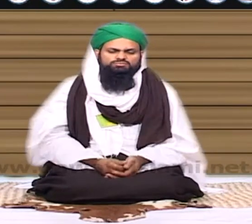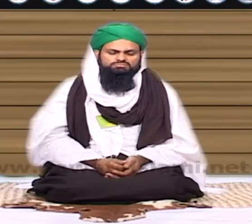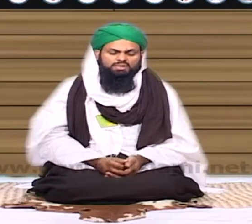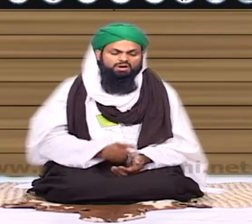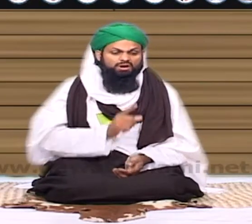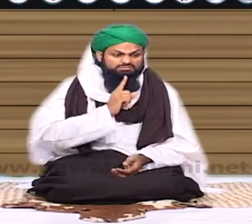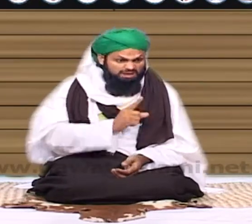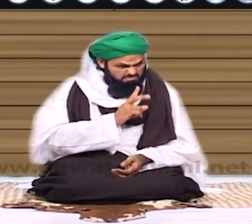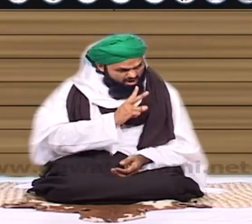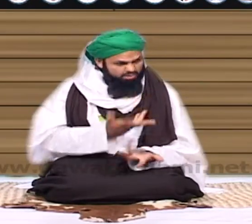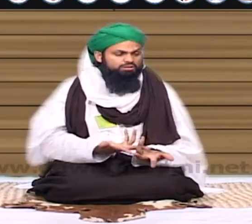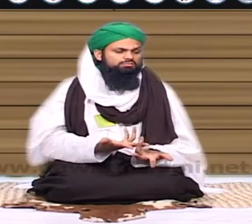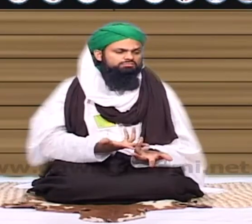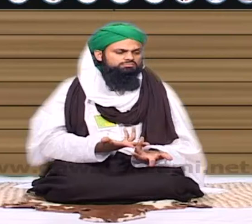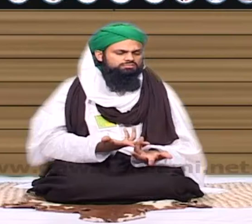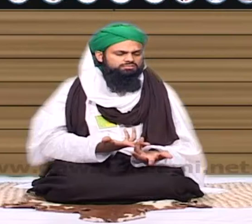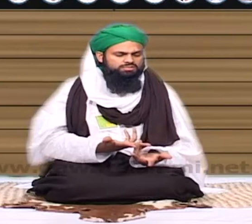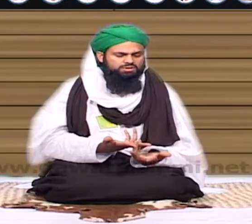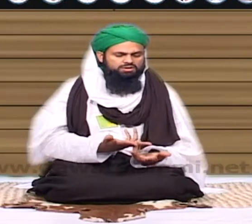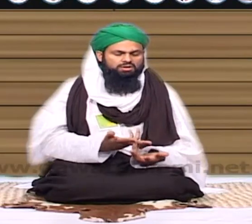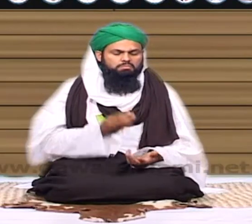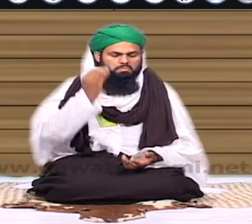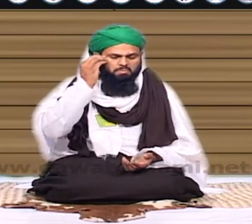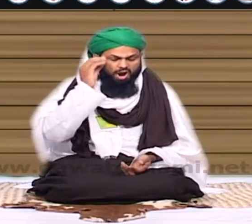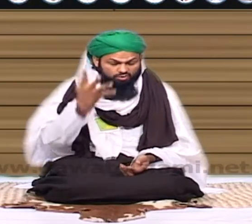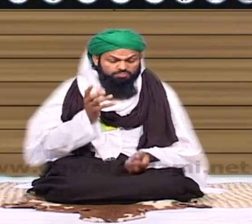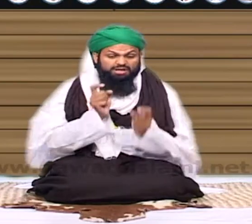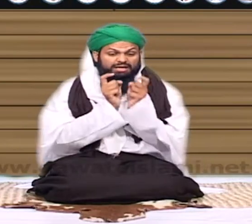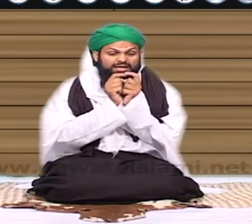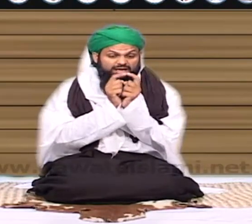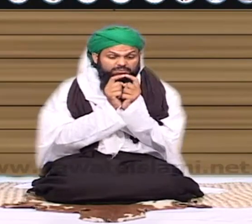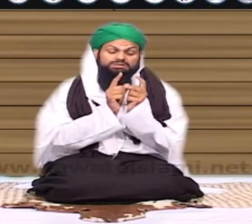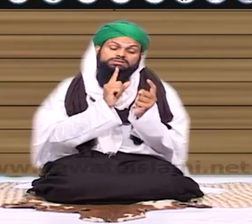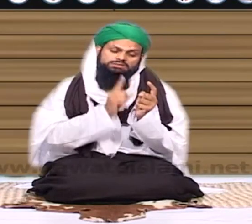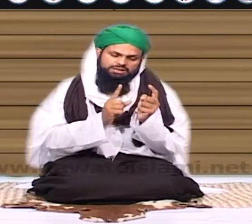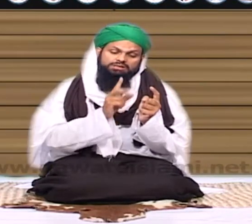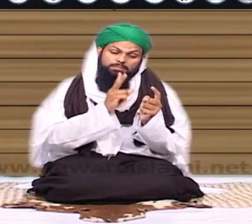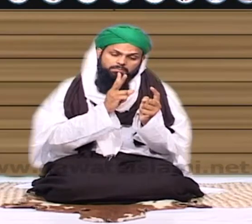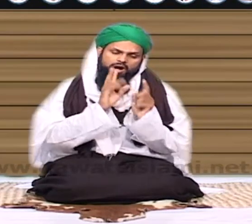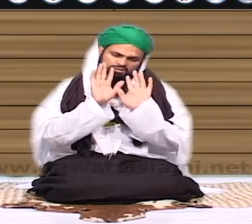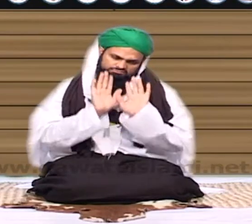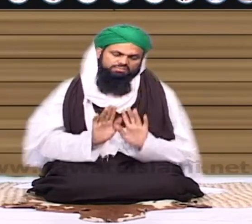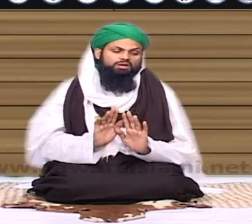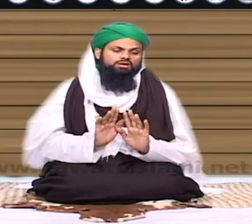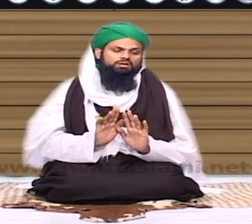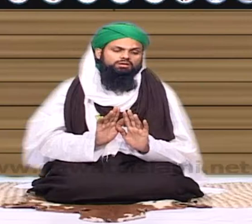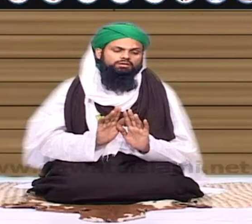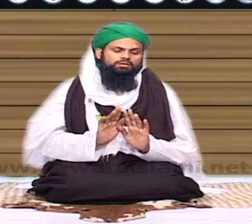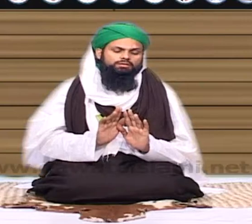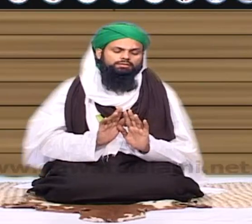دیکھ لیا ہے غیبت نہیں حقیقت ہے تو اس وقت یہی پتا نہیں کہ غیبت کہتے ہی حقیقت کوئی